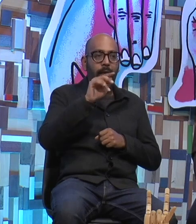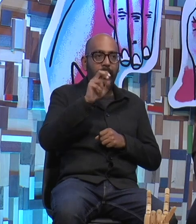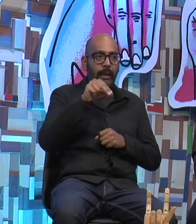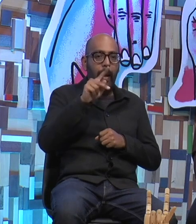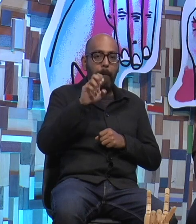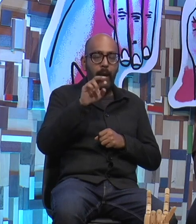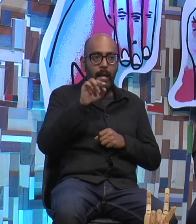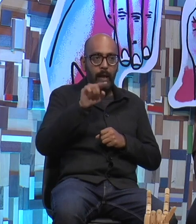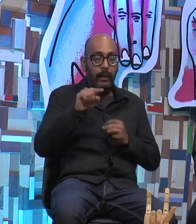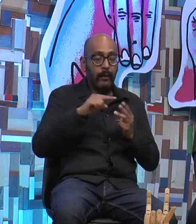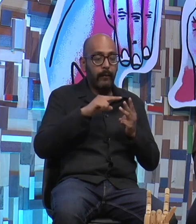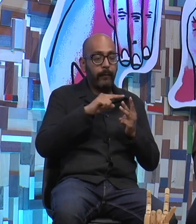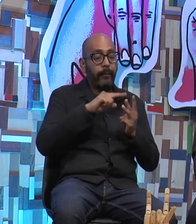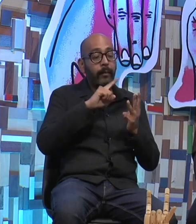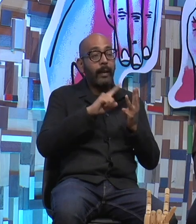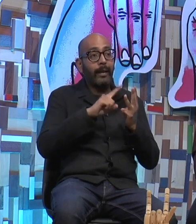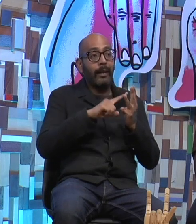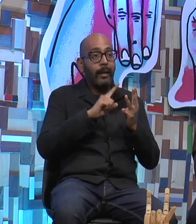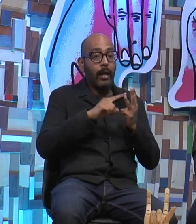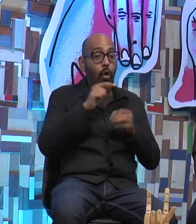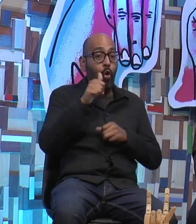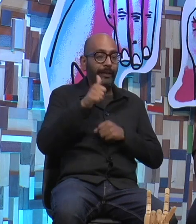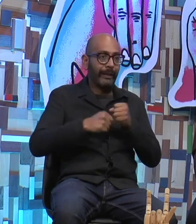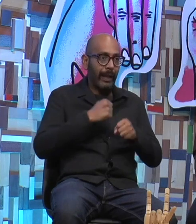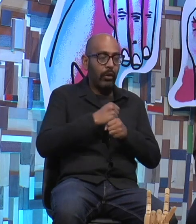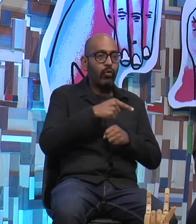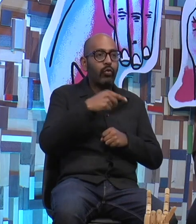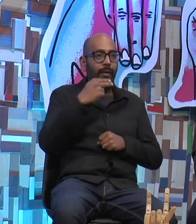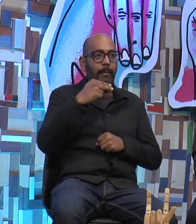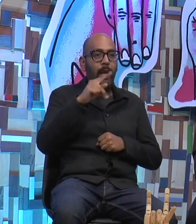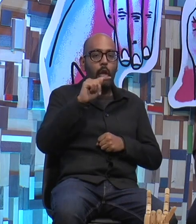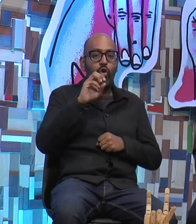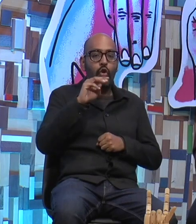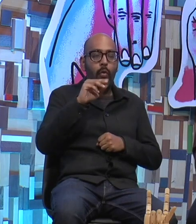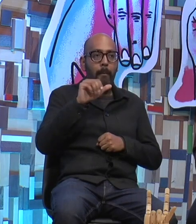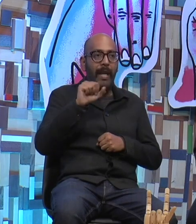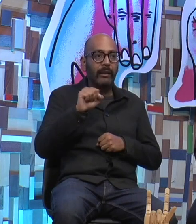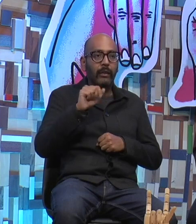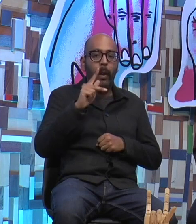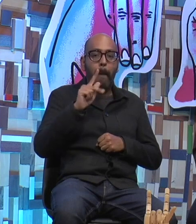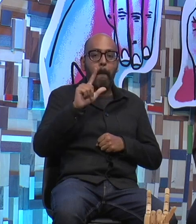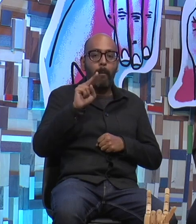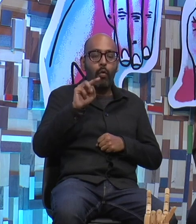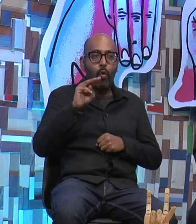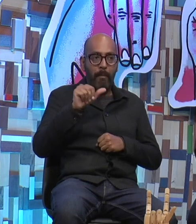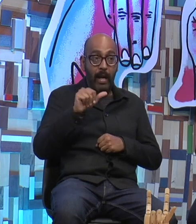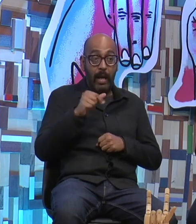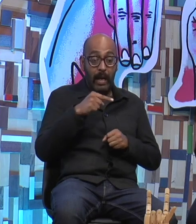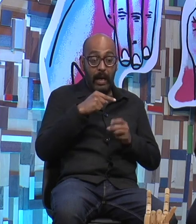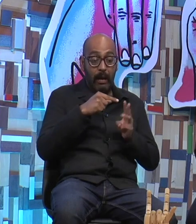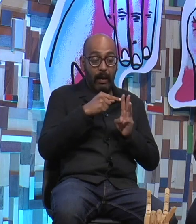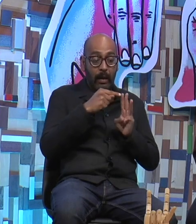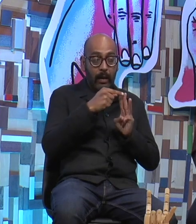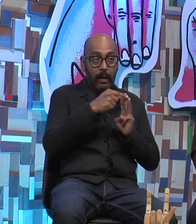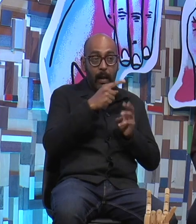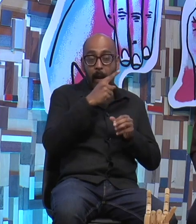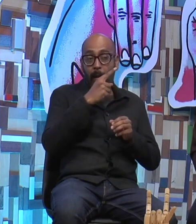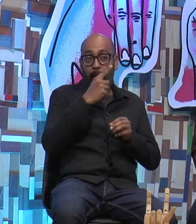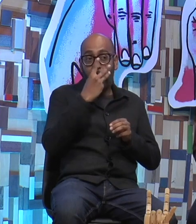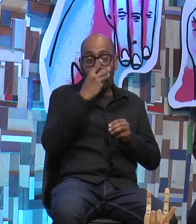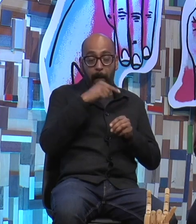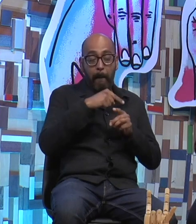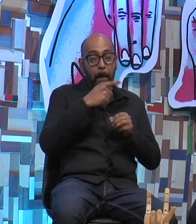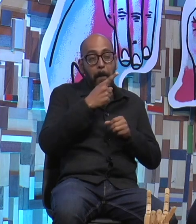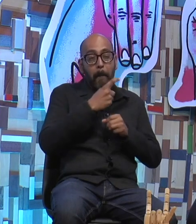grande de 11 años llamado Tomás Pluma. Estos tres fueron entonces los primeros alumnos sordos de